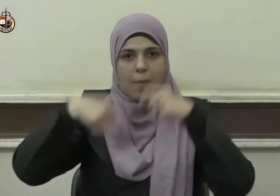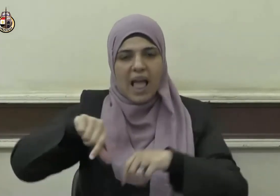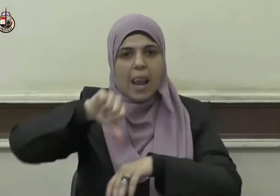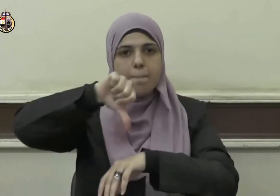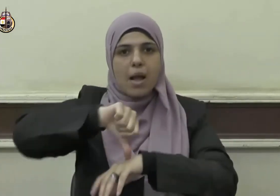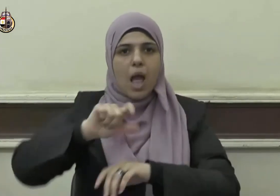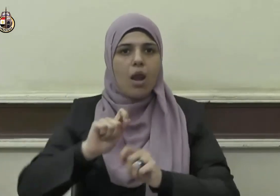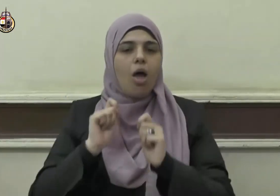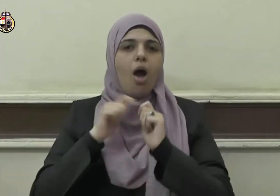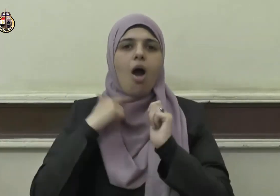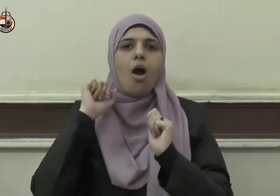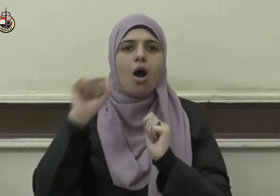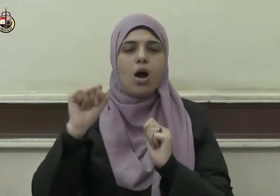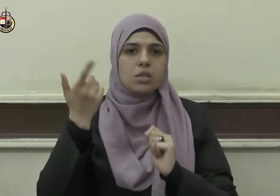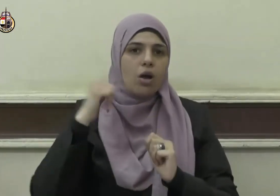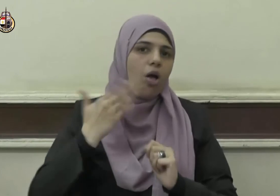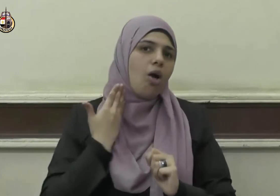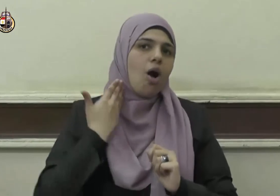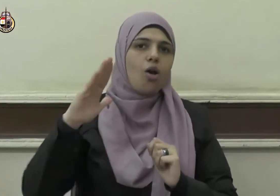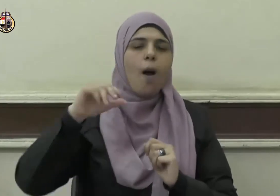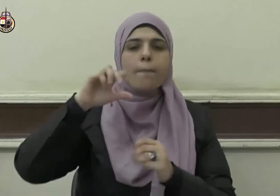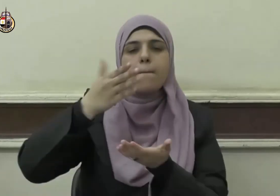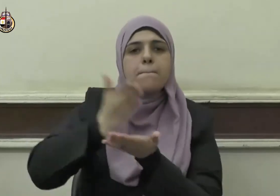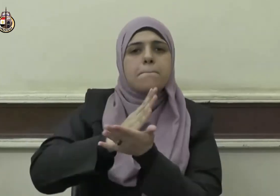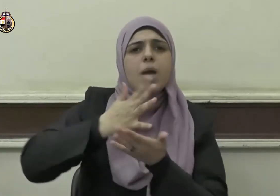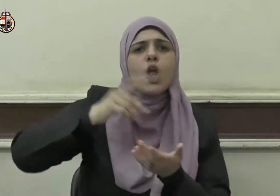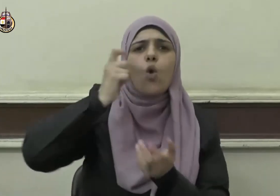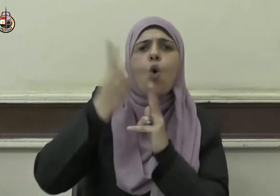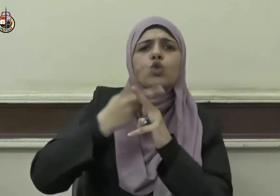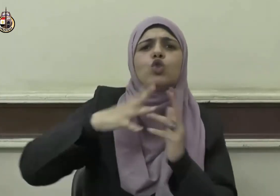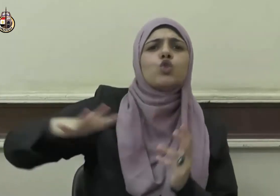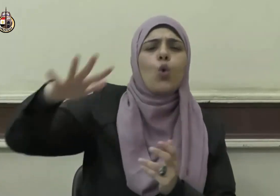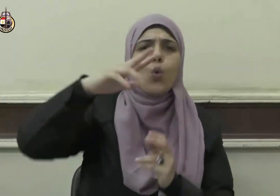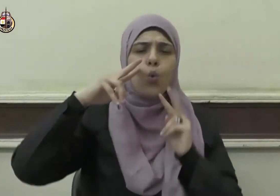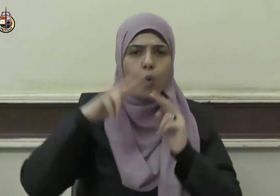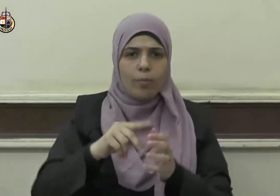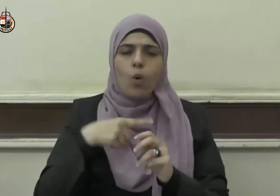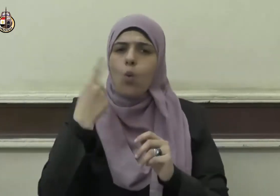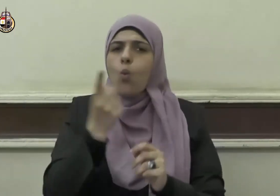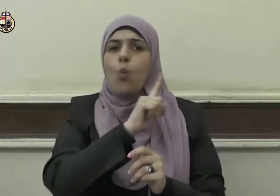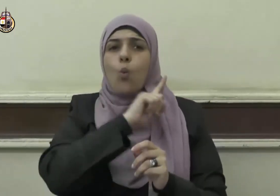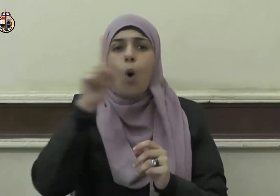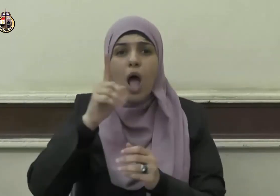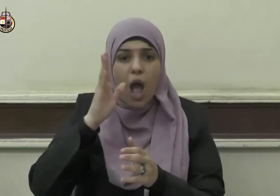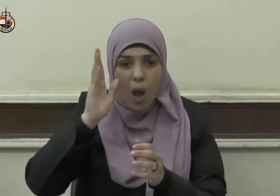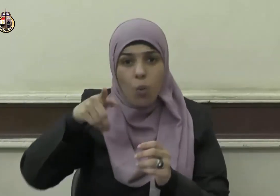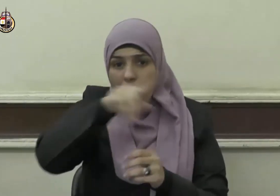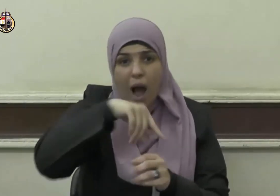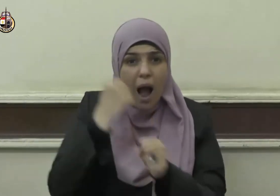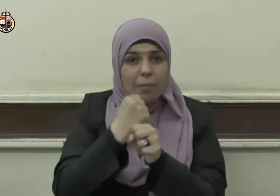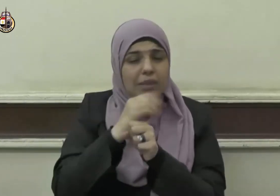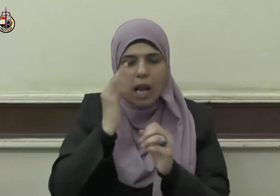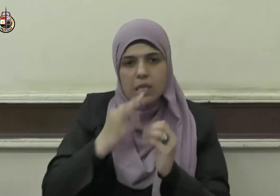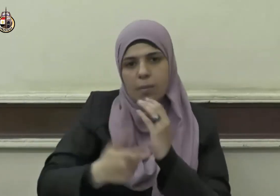ومهابتها بين الأمم والشعوب ولا يكون ذلك إلا لتوحيد الصف